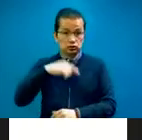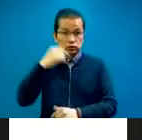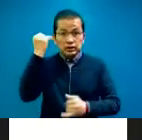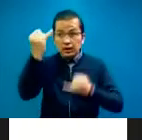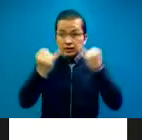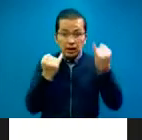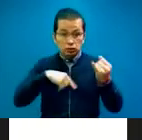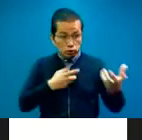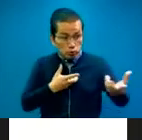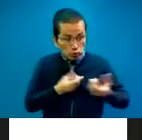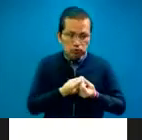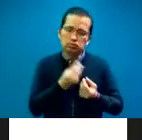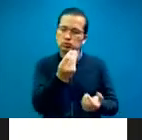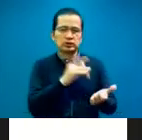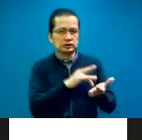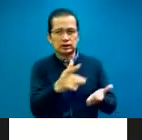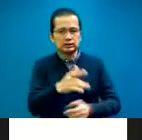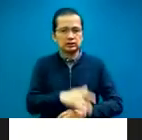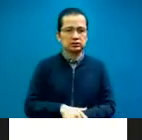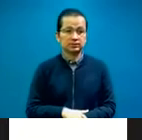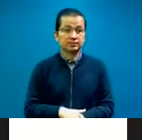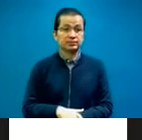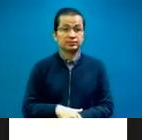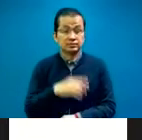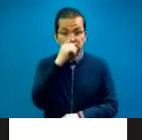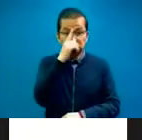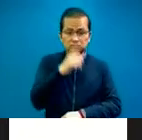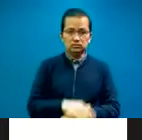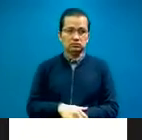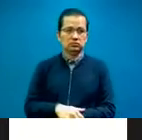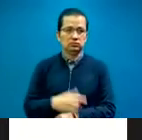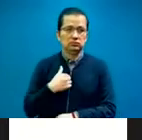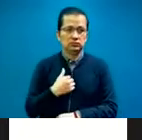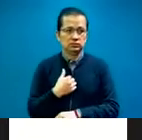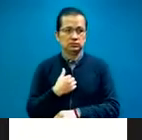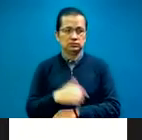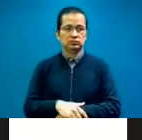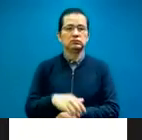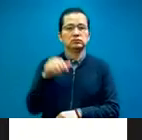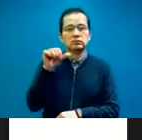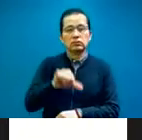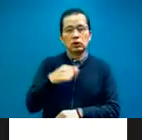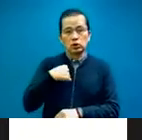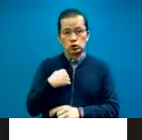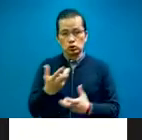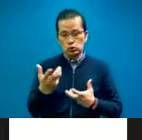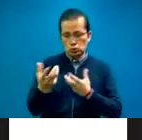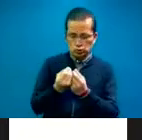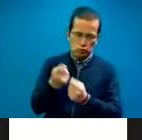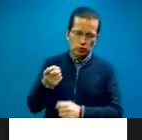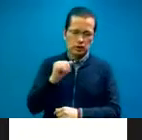hecho. Pues aquí estamos con mucho gusto. El día de hoy estoy aquí contigo, comisionada por nuestra presidenta Irma Reyes,